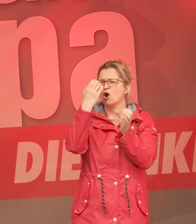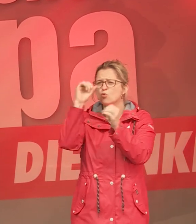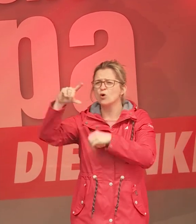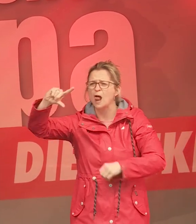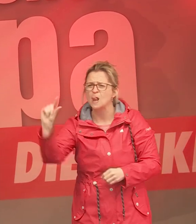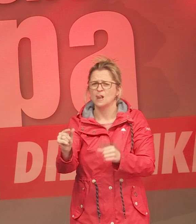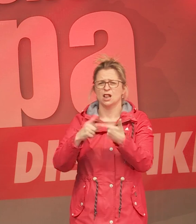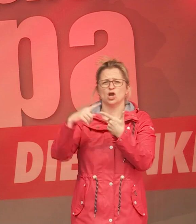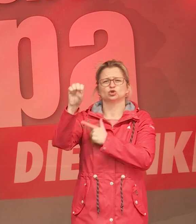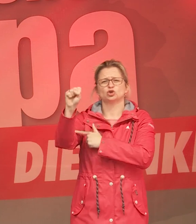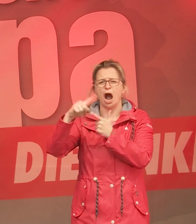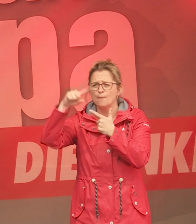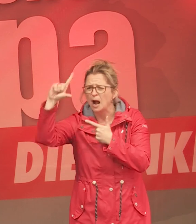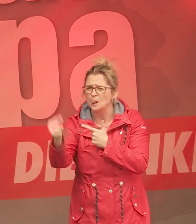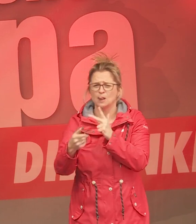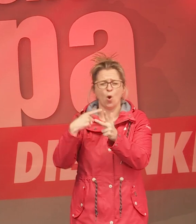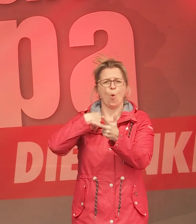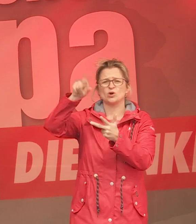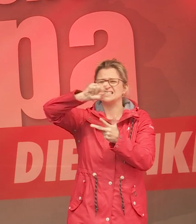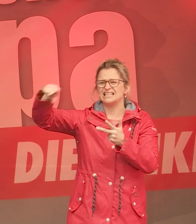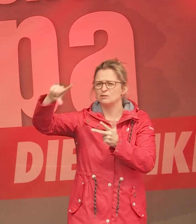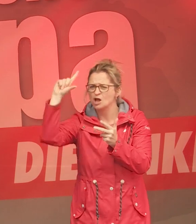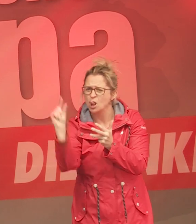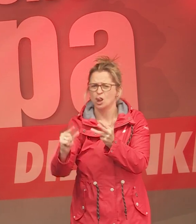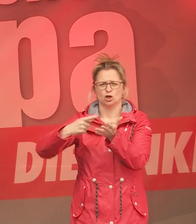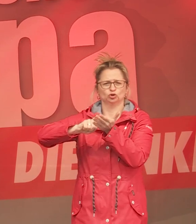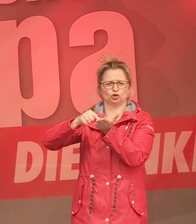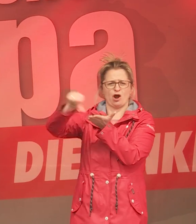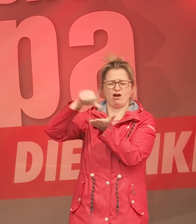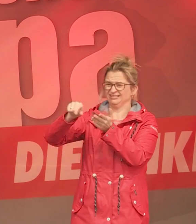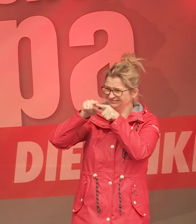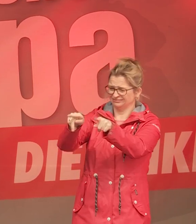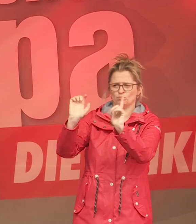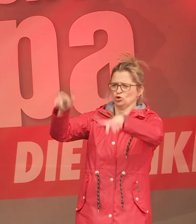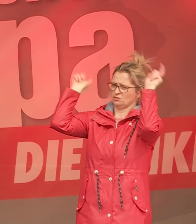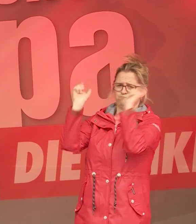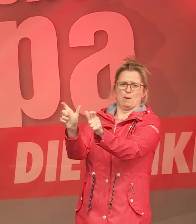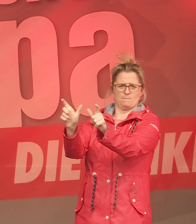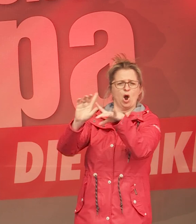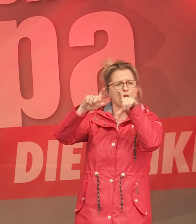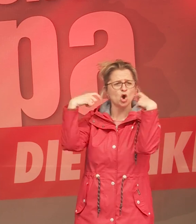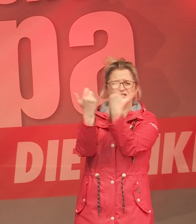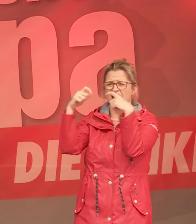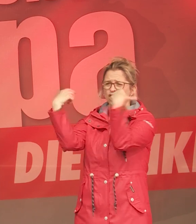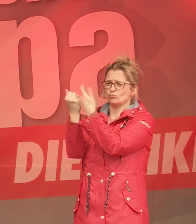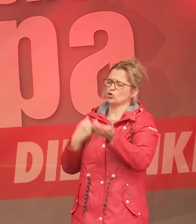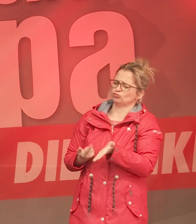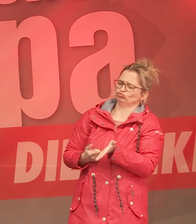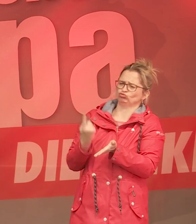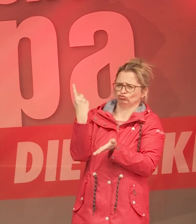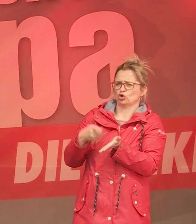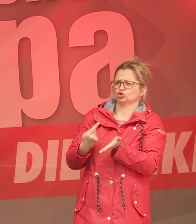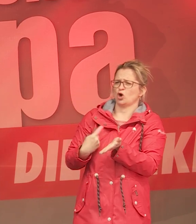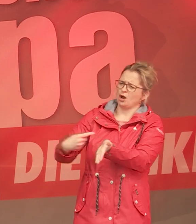oder wie Starbucks oder auch wie Siemens. Und das muss aufhören. Die Konzerne müssen endlich ordentlich besteuert